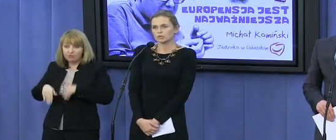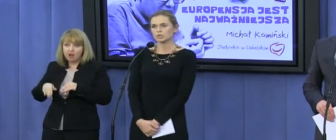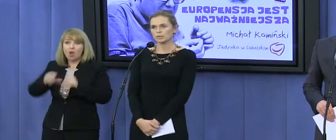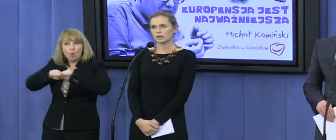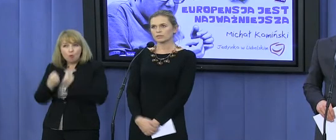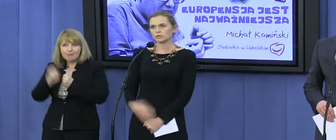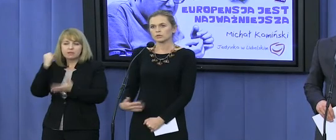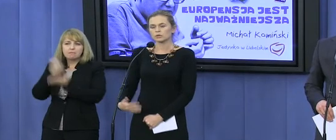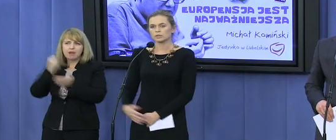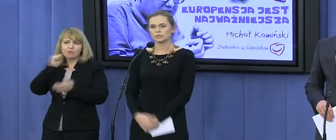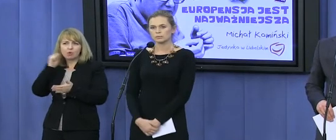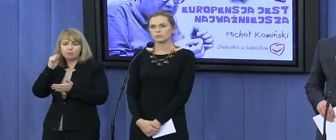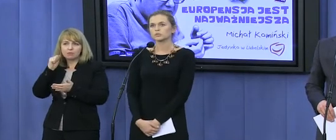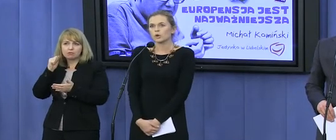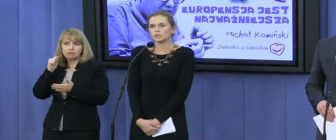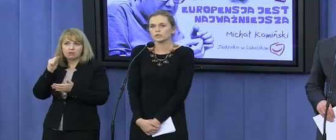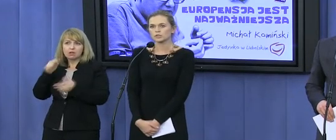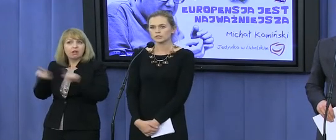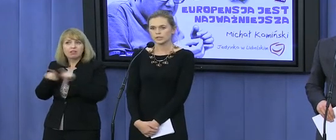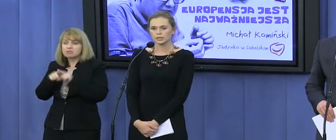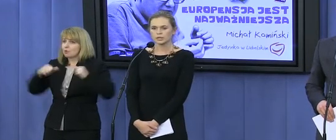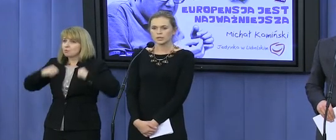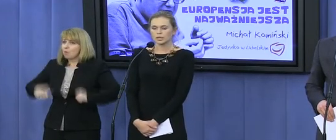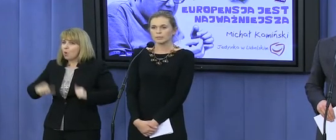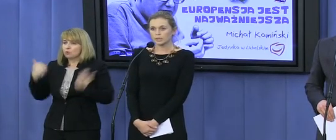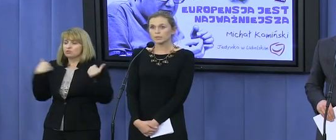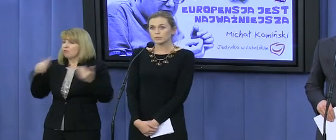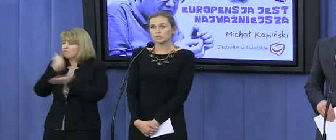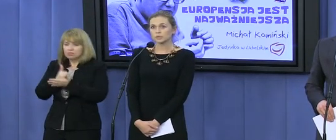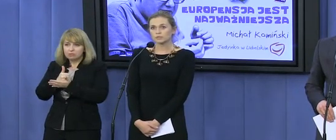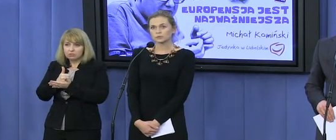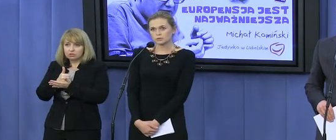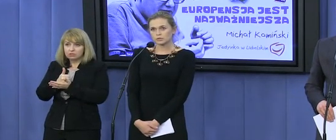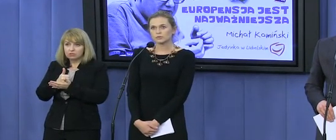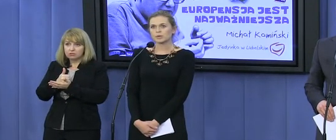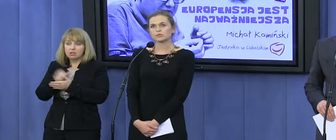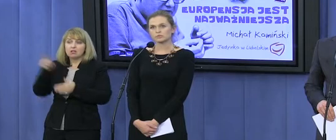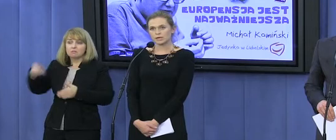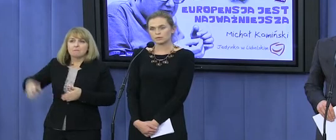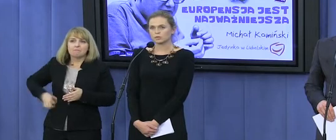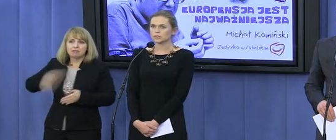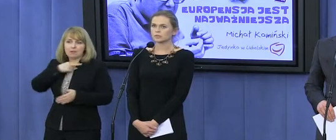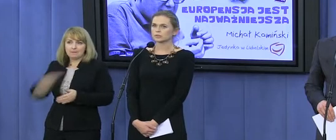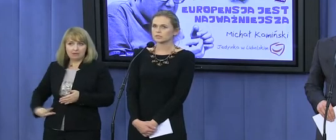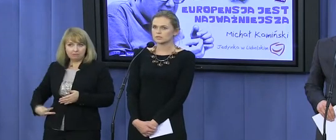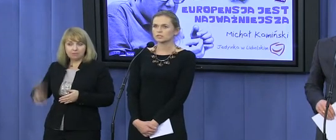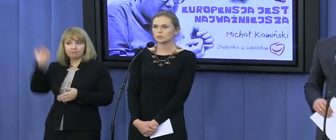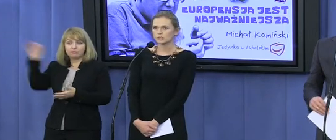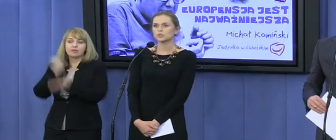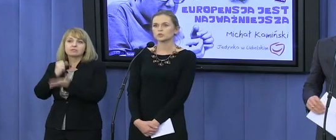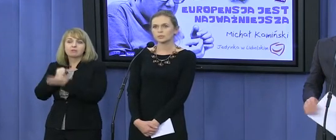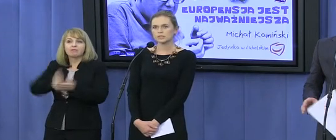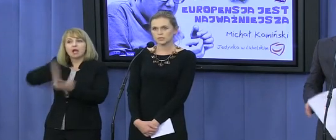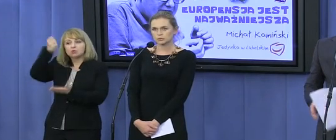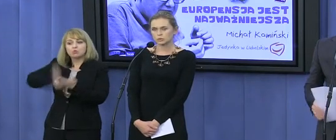łamane, również prawa do spokojnego życia? Panie premierze Donaldzie Tusk, w sprawie suwaka, który obiecał pan Kongresowi